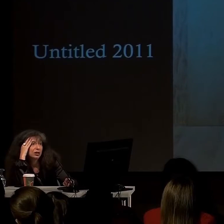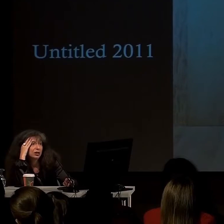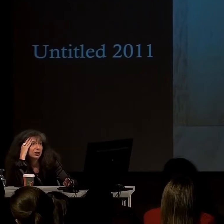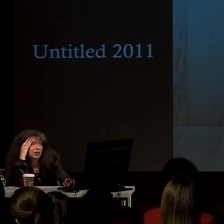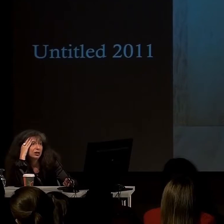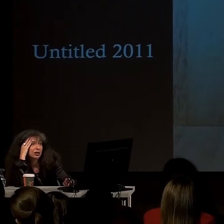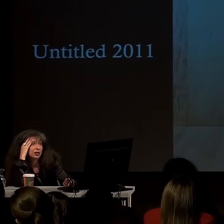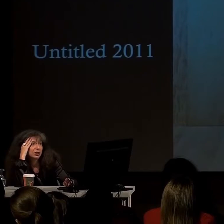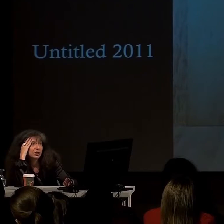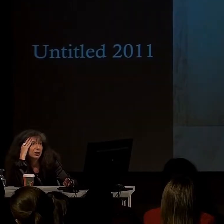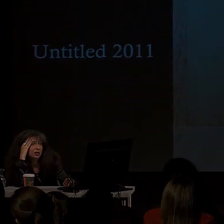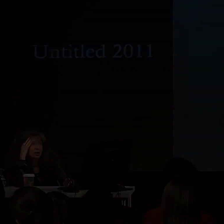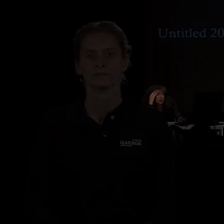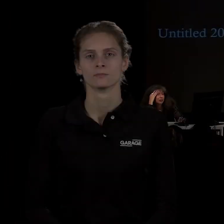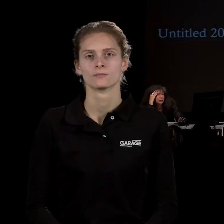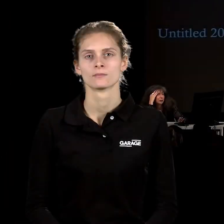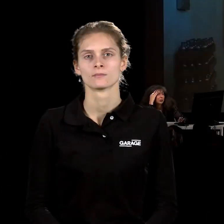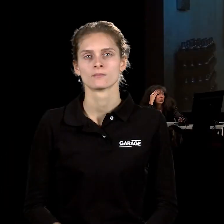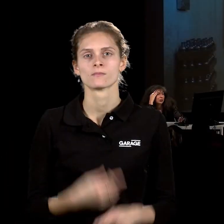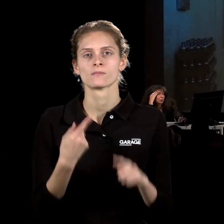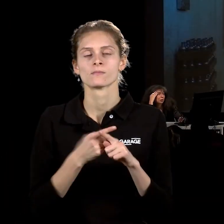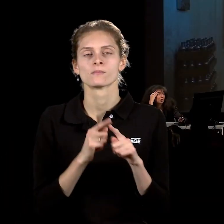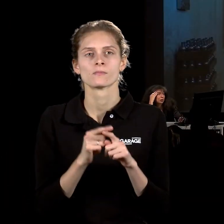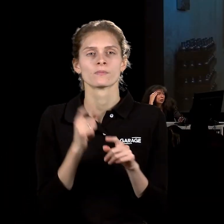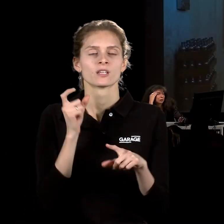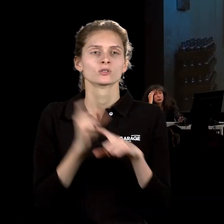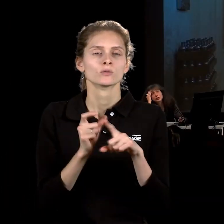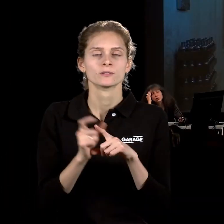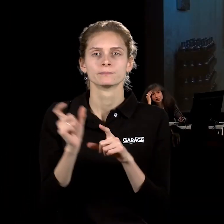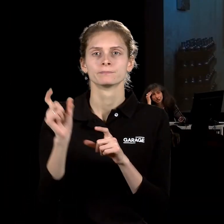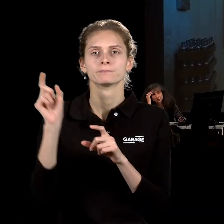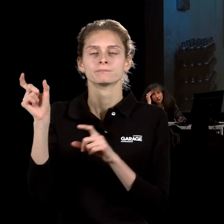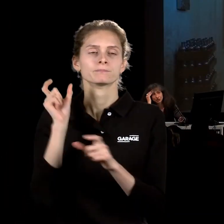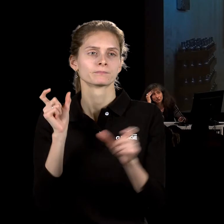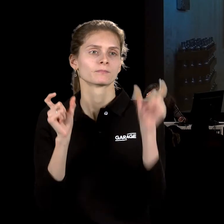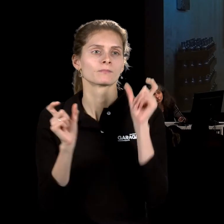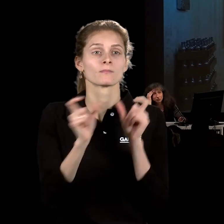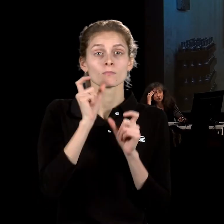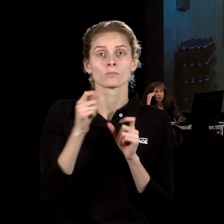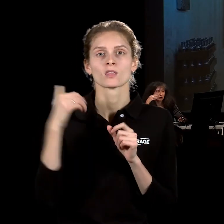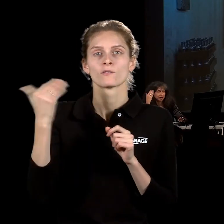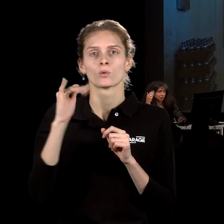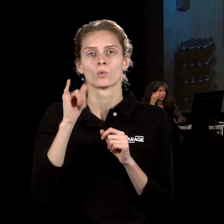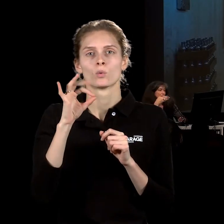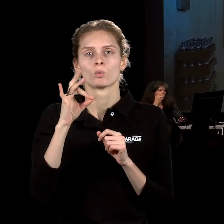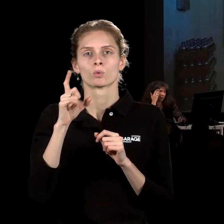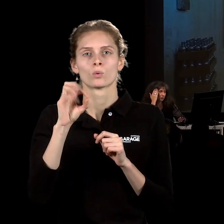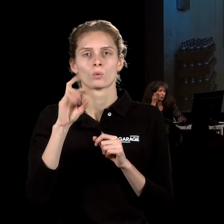сантиметров в ширину и длину. Это реплики работ Орхола, самом деле, которые вот